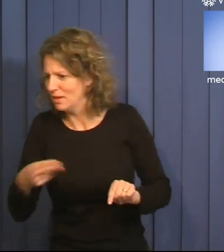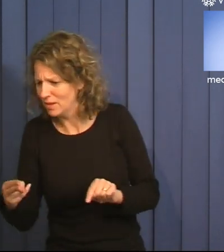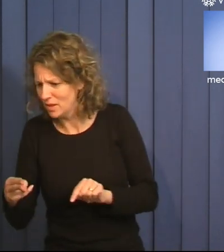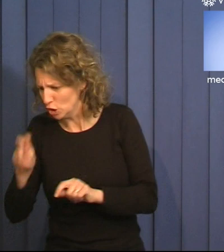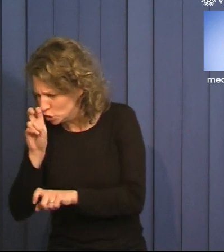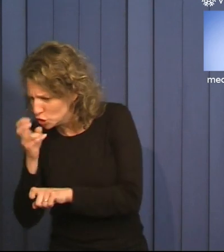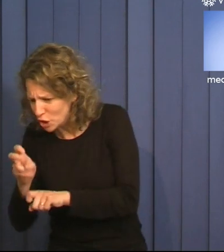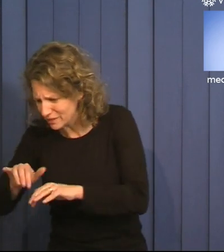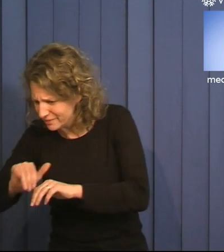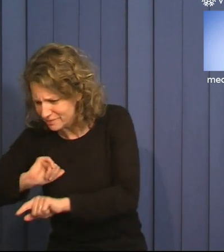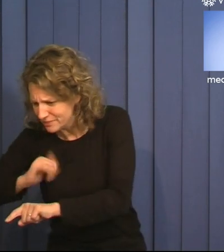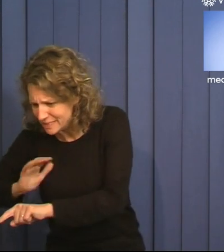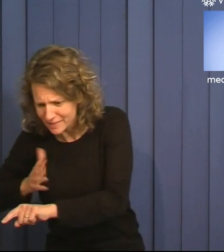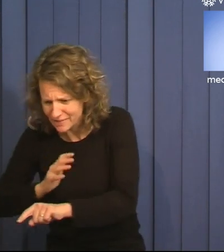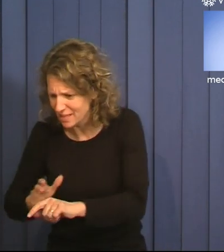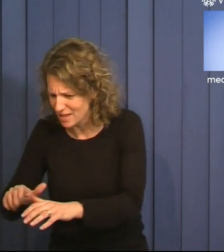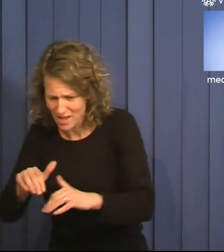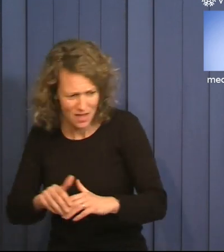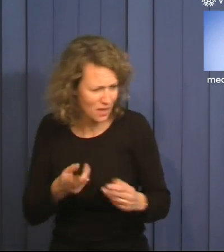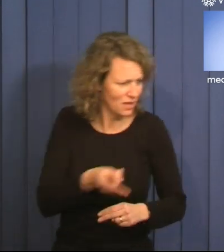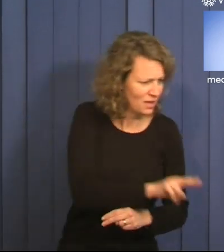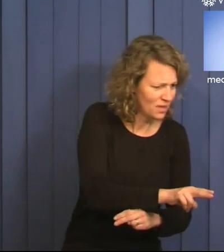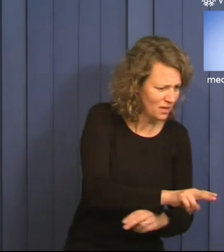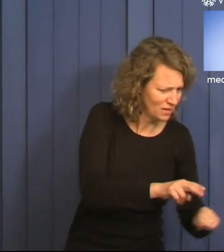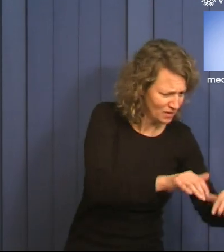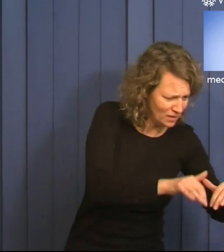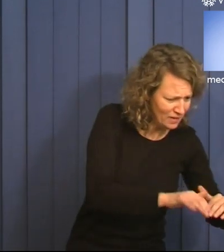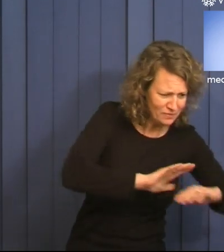stolsfickor. Först den till höger, sen den till vänster.